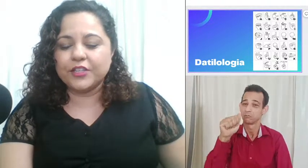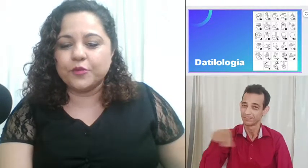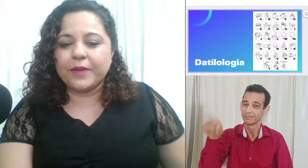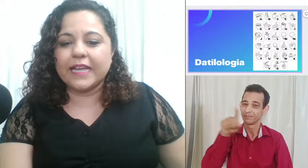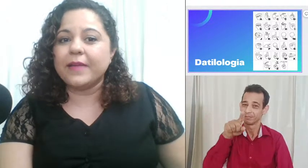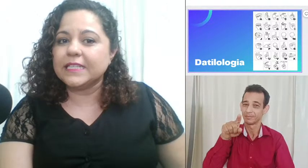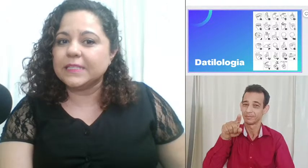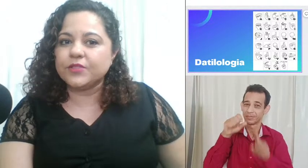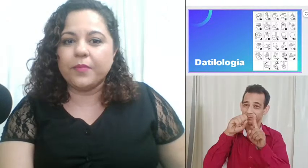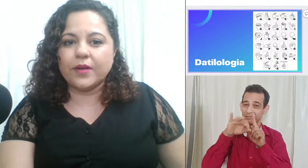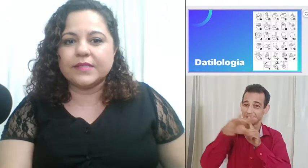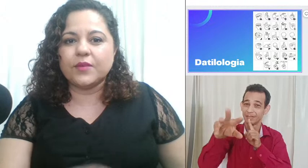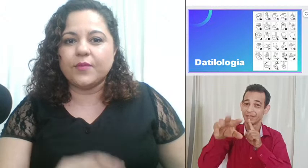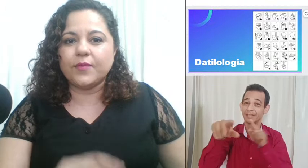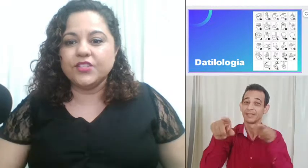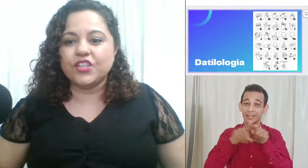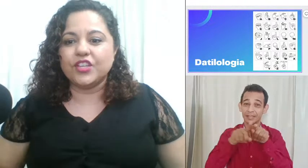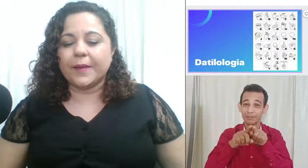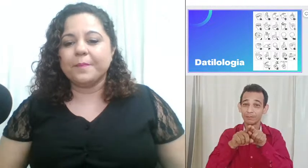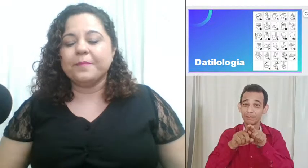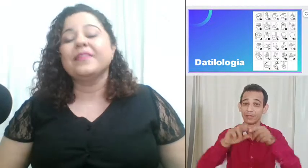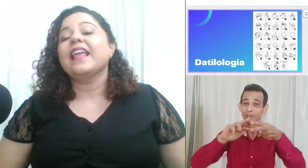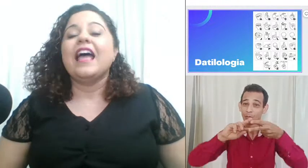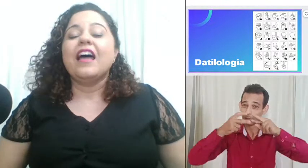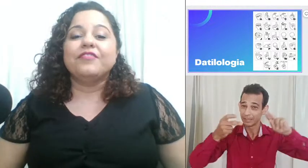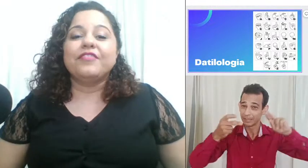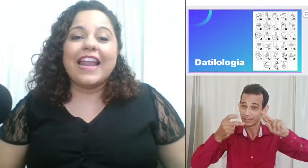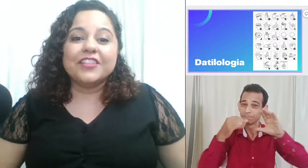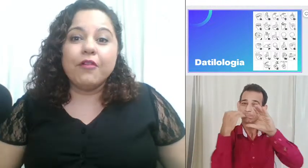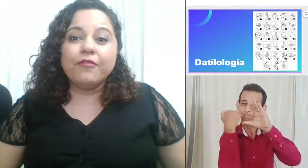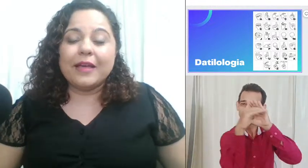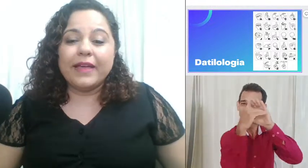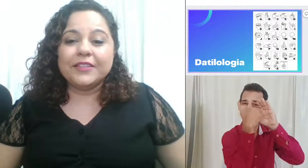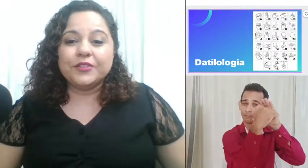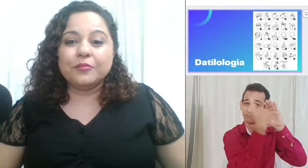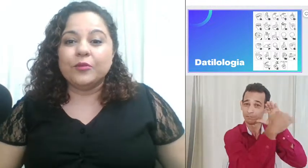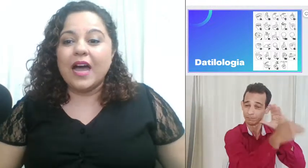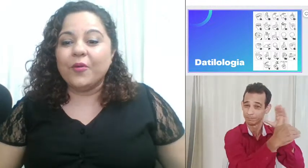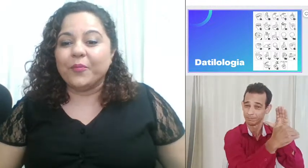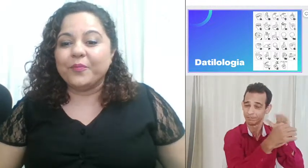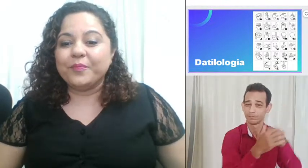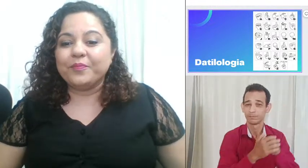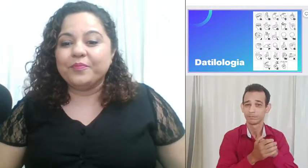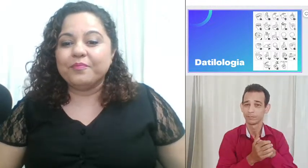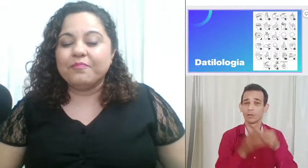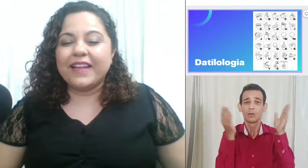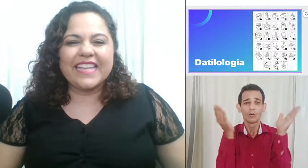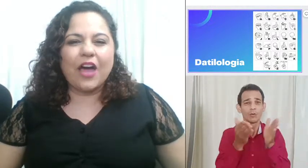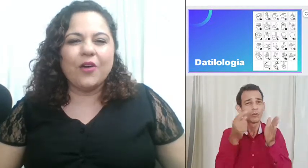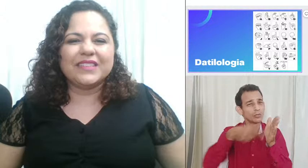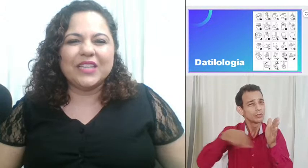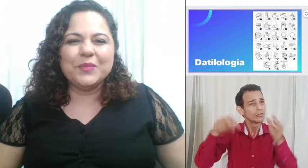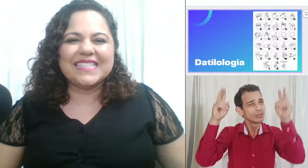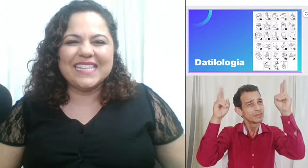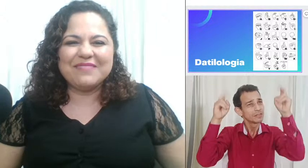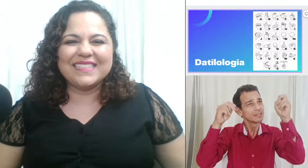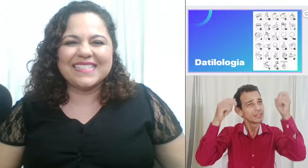para que mais pessoas possam assistir. Falar de alfabeto manual parece que é algo tão simples, né?